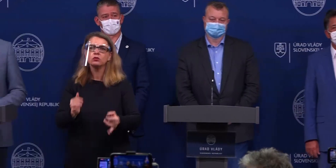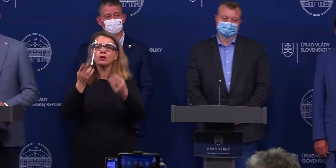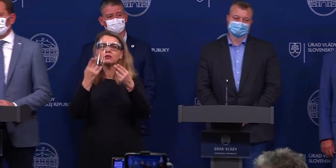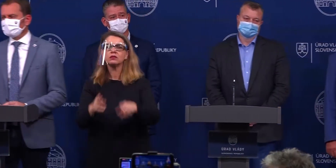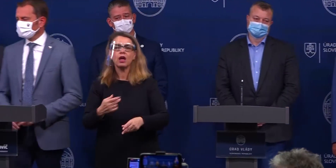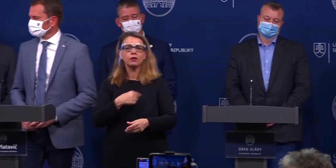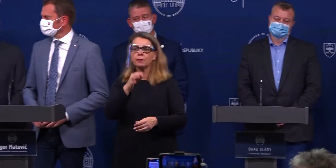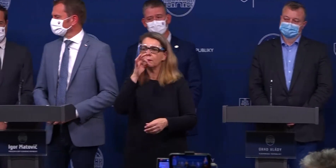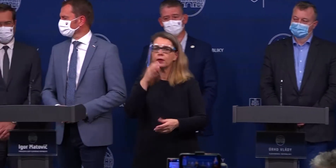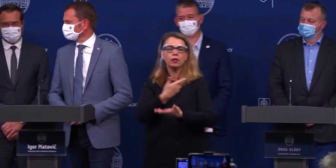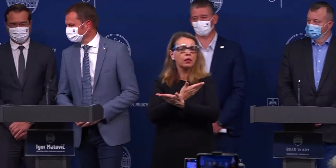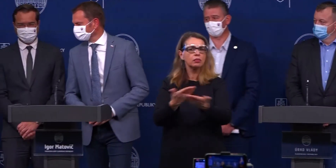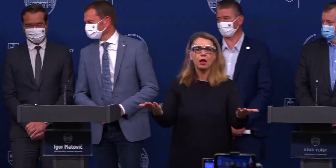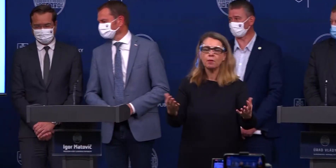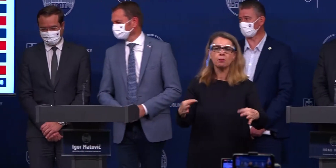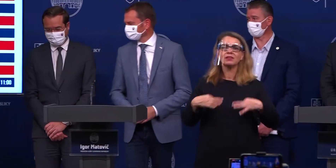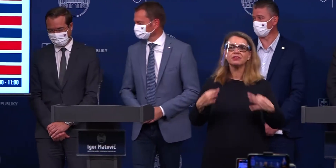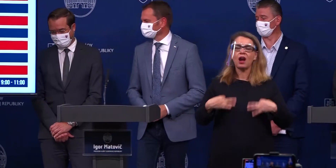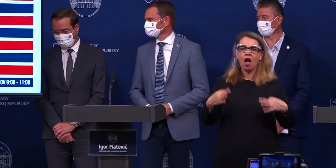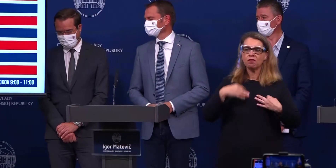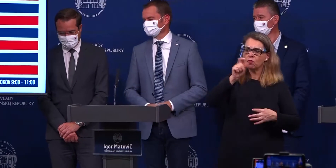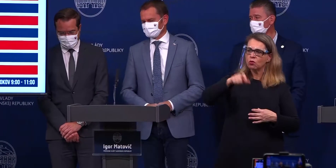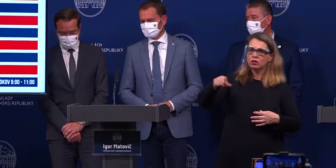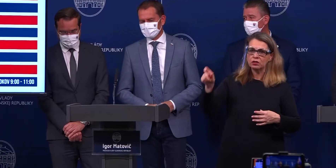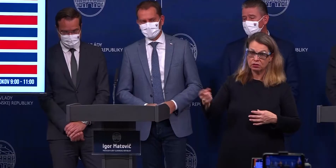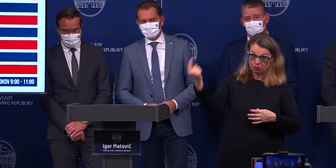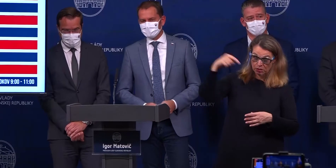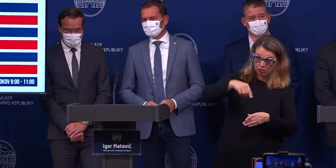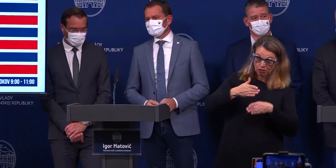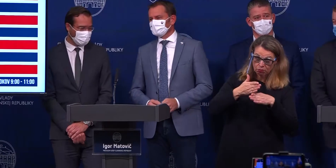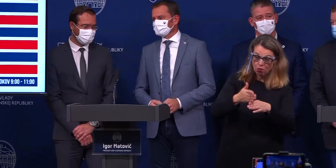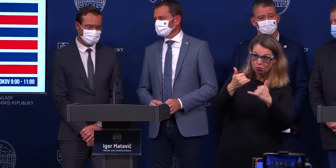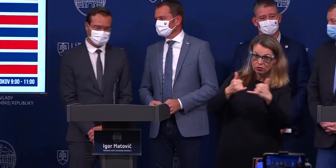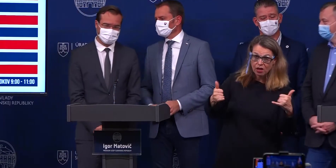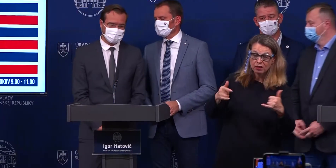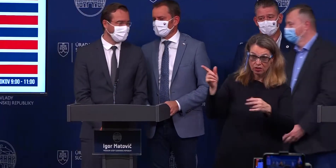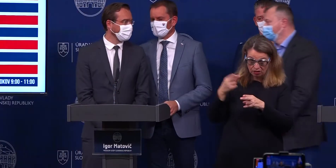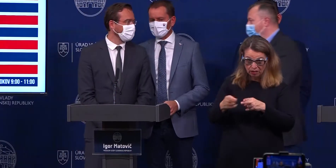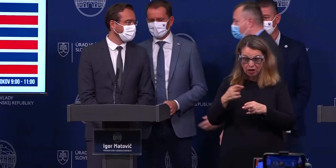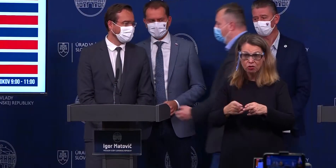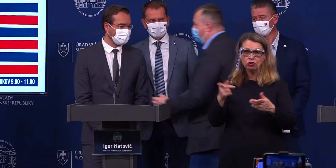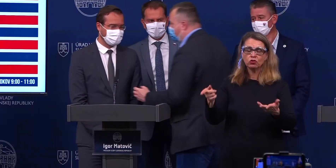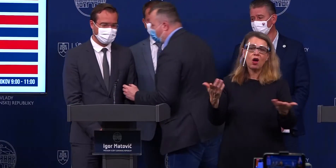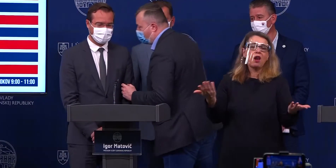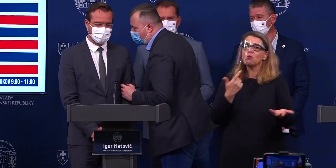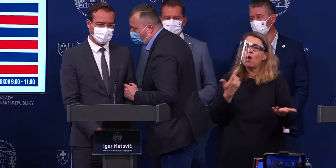nebudeme mať tých zdravotníkov. Či nejaká posila zo zahraničia, či to riešite. a tak ďalej. Ďakujem.